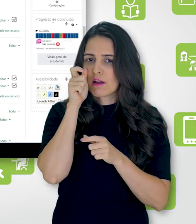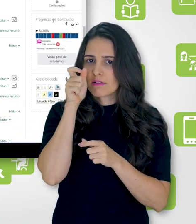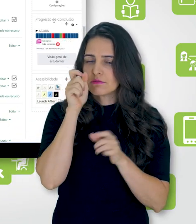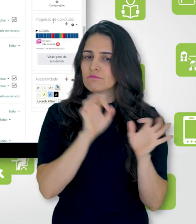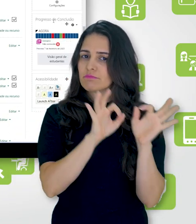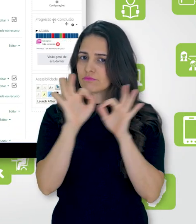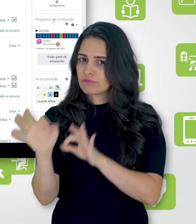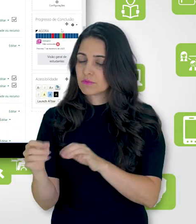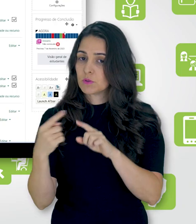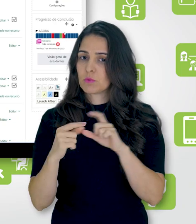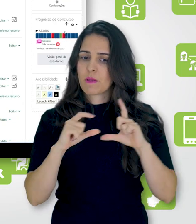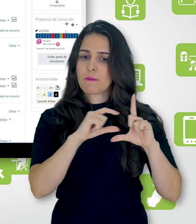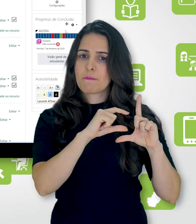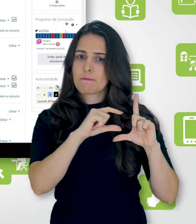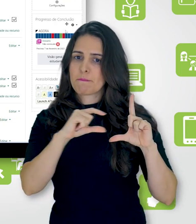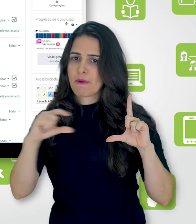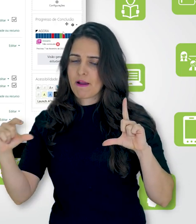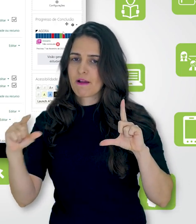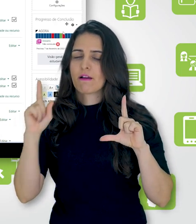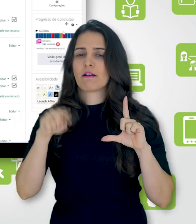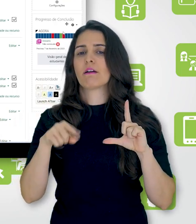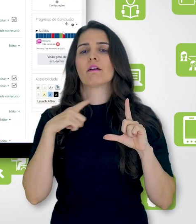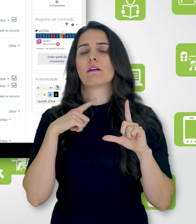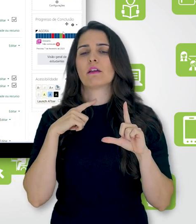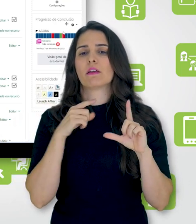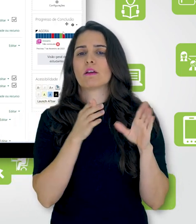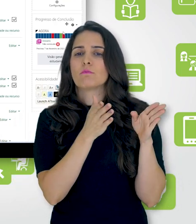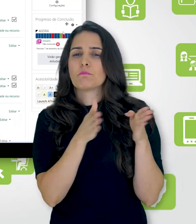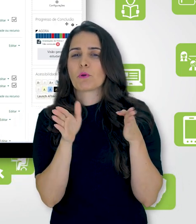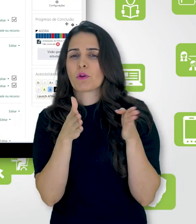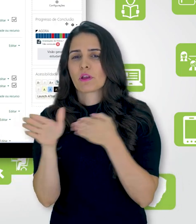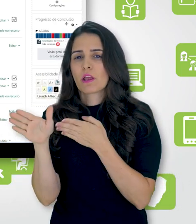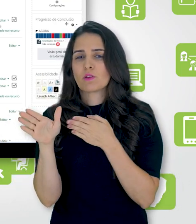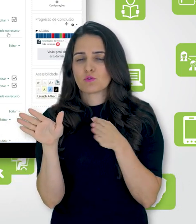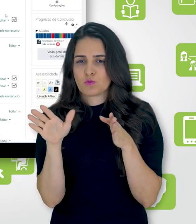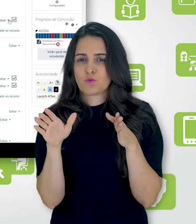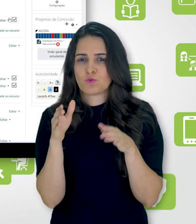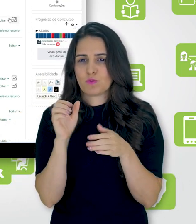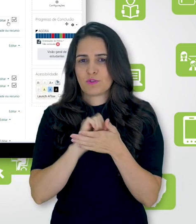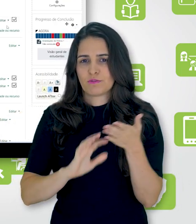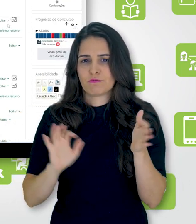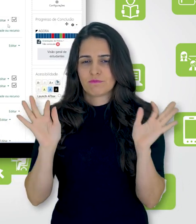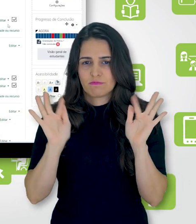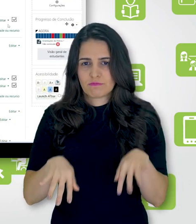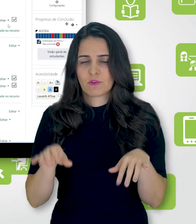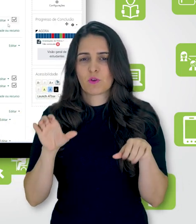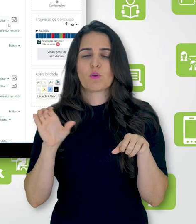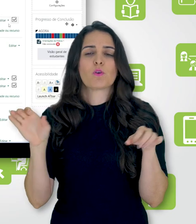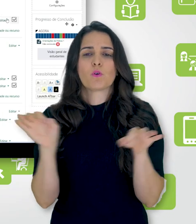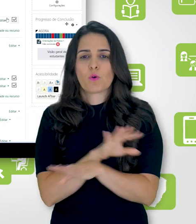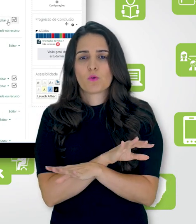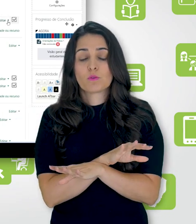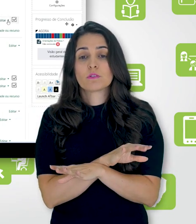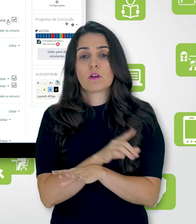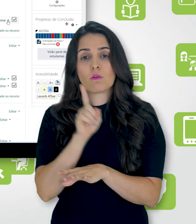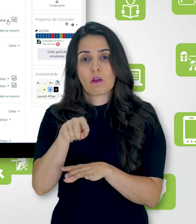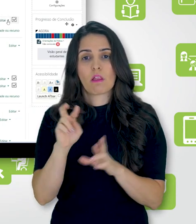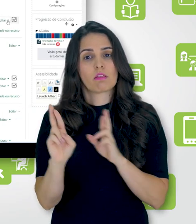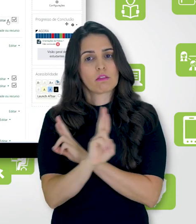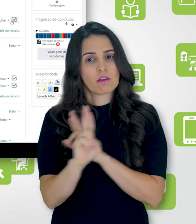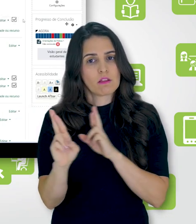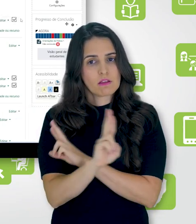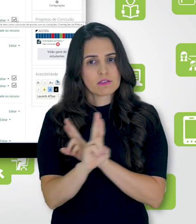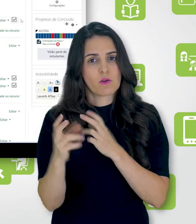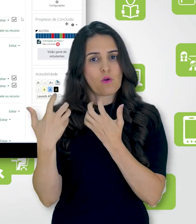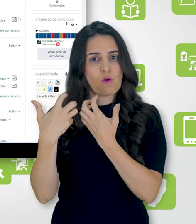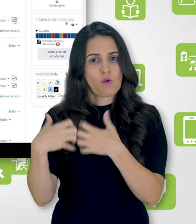de progresso de conclusão, ela tem uma estreita relação com as configurações que são feitas na conclusão da